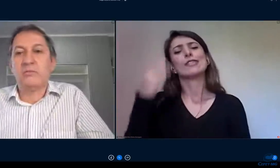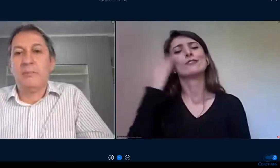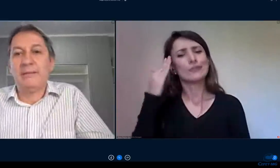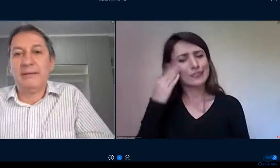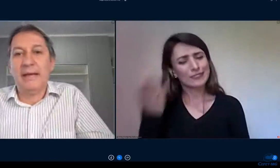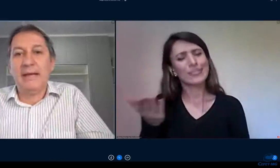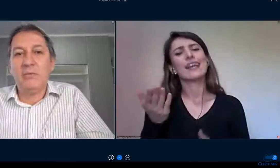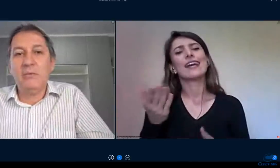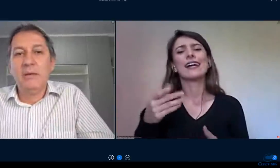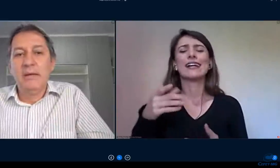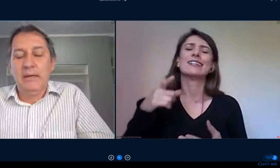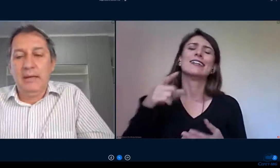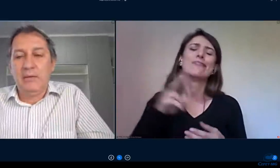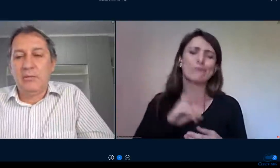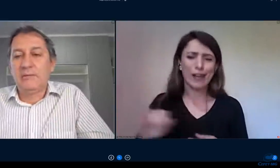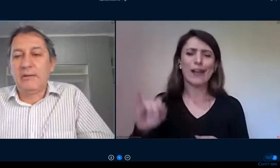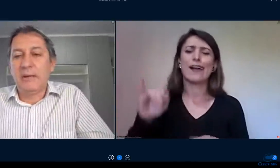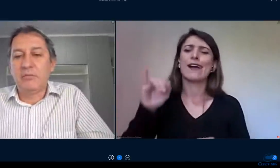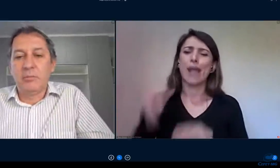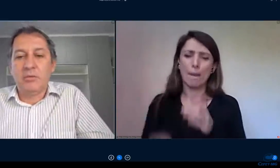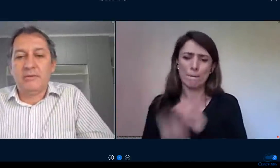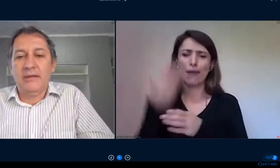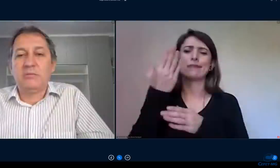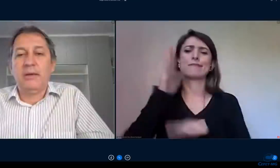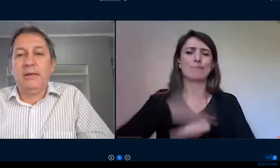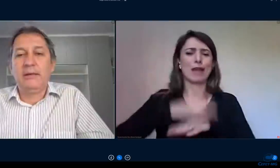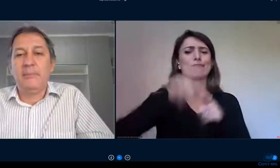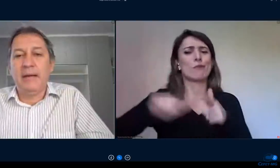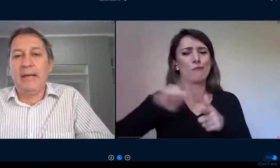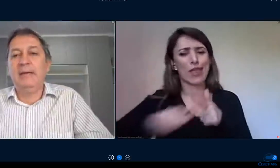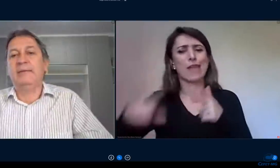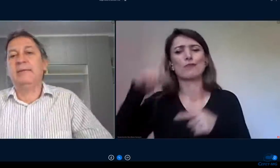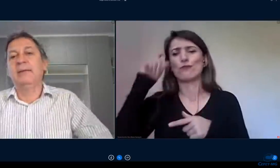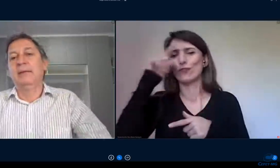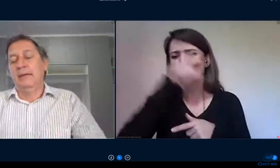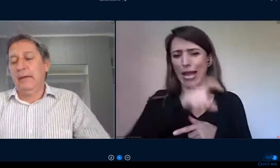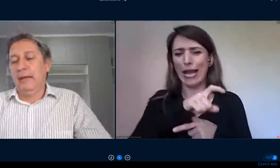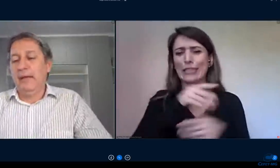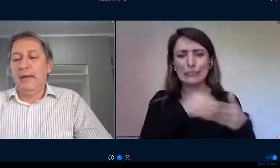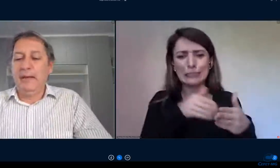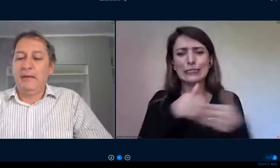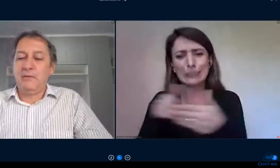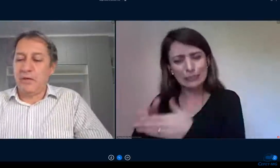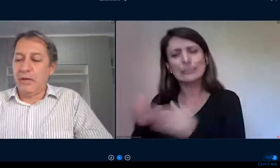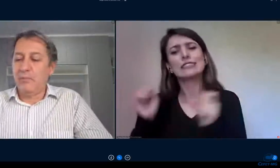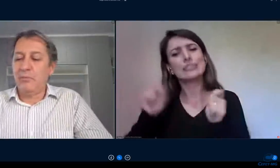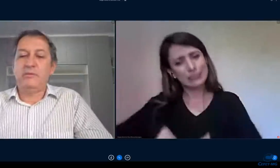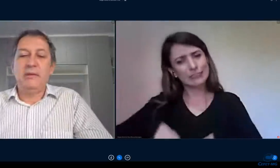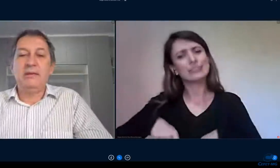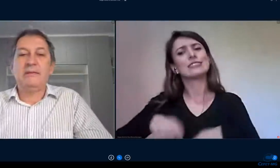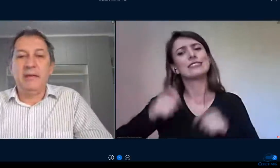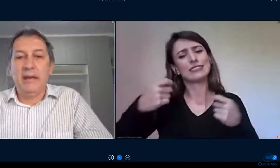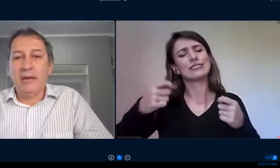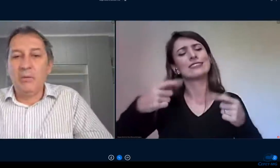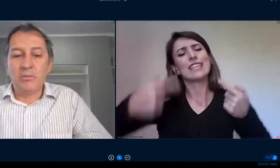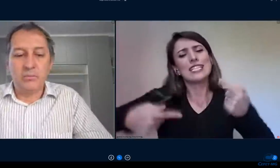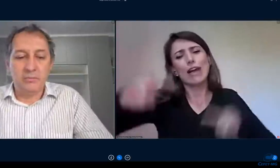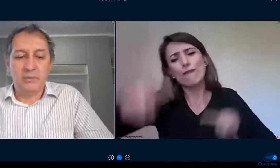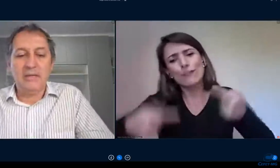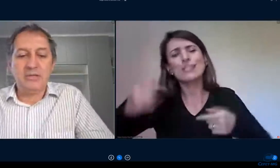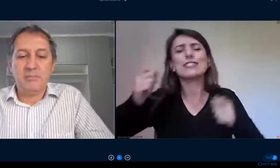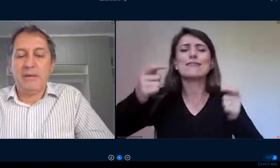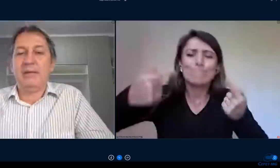institutos já passaram nós estamos no processo ainda mais digamos inicial